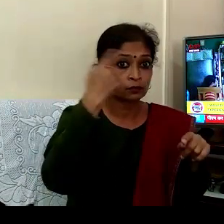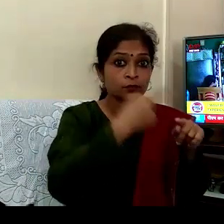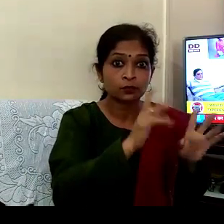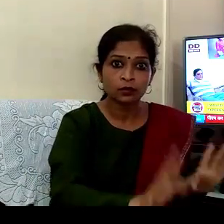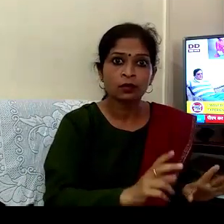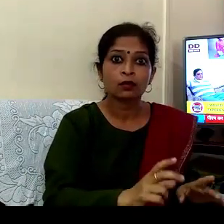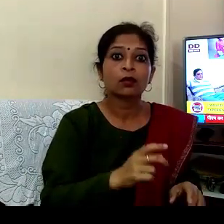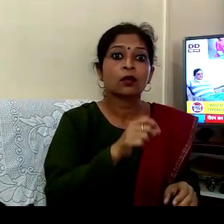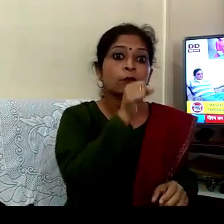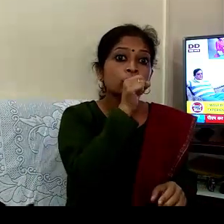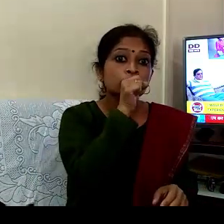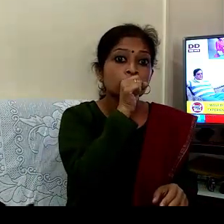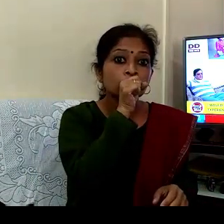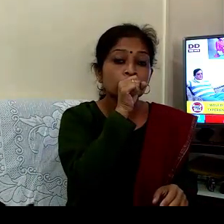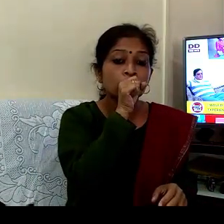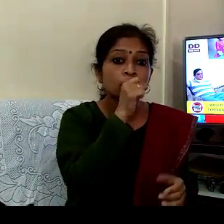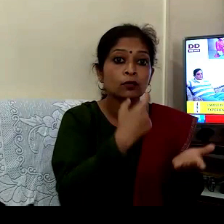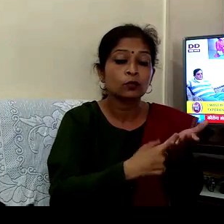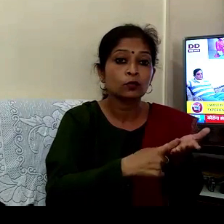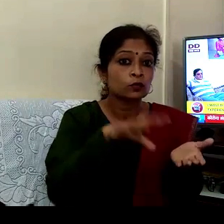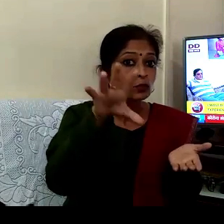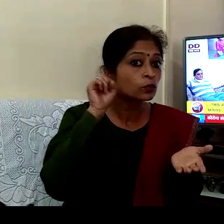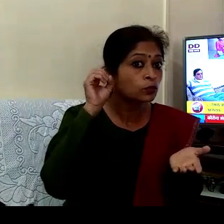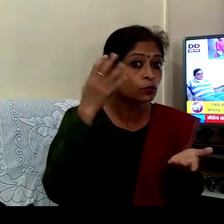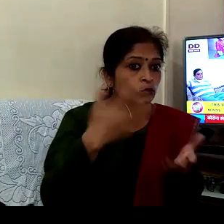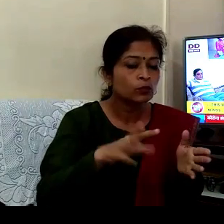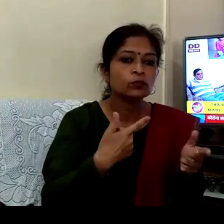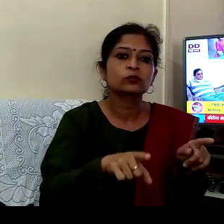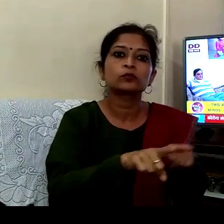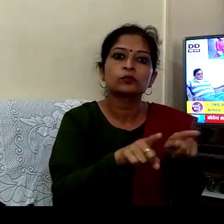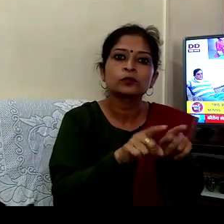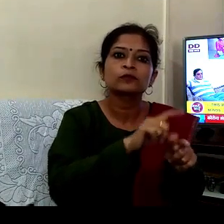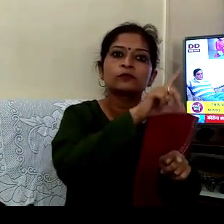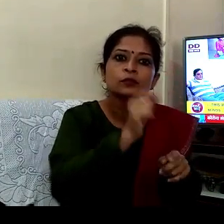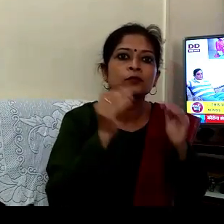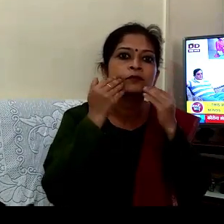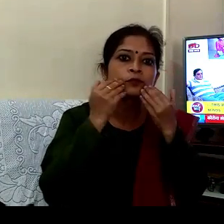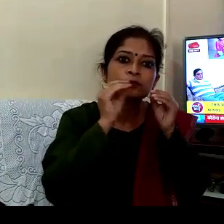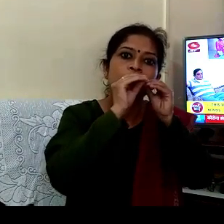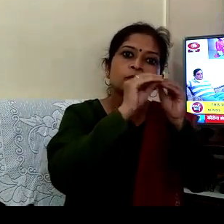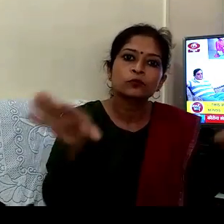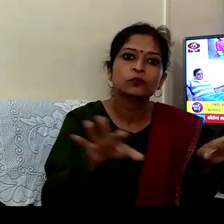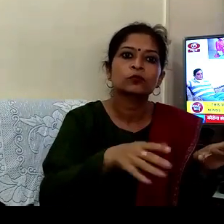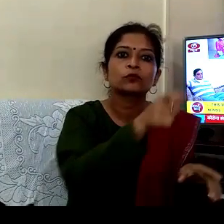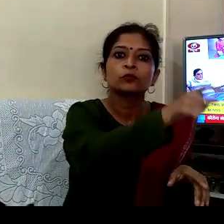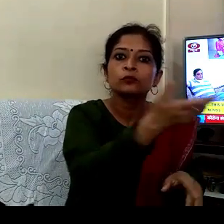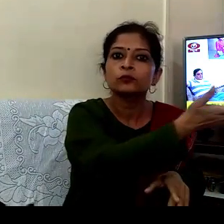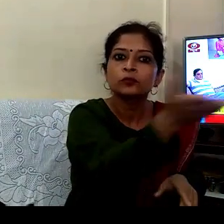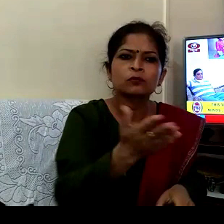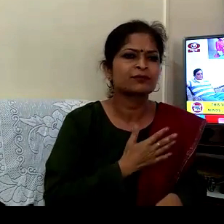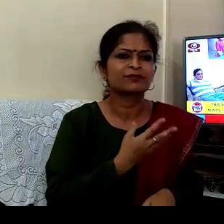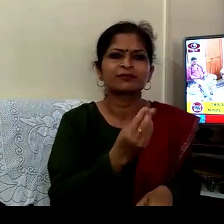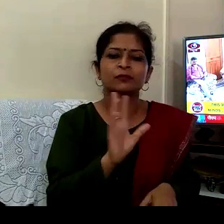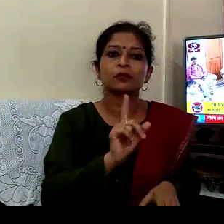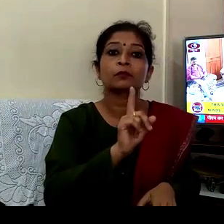نہ کر لوگوں کو شیئر کیجئے بہت سوشل میڈیا میں وائرل کیجئے تو کیا ہوگا کہ لوگ ڈر بھی نہیں جائیں